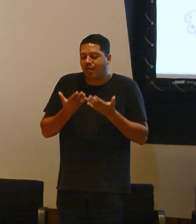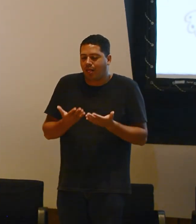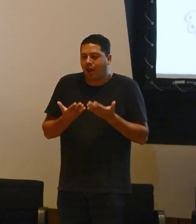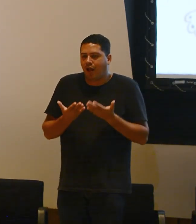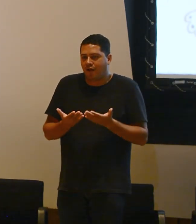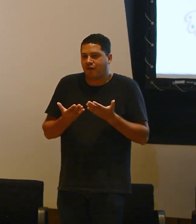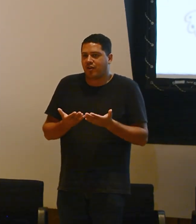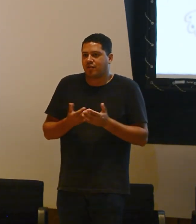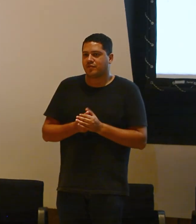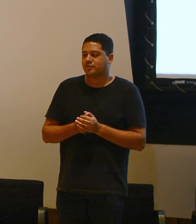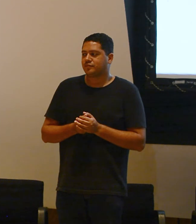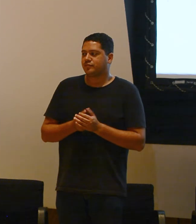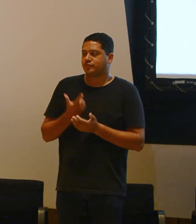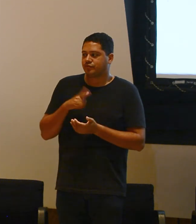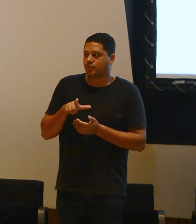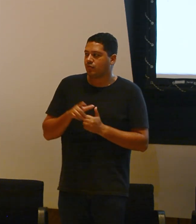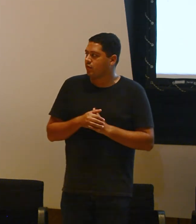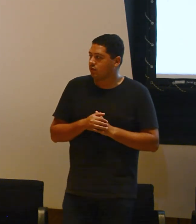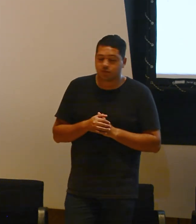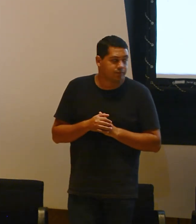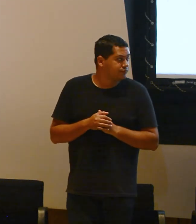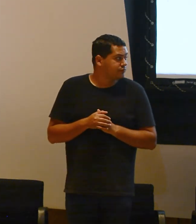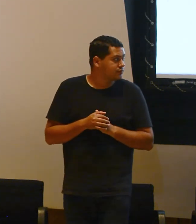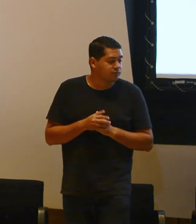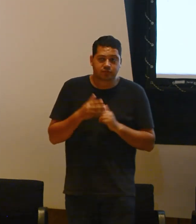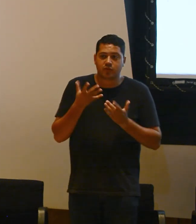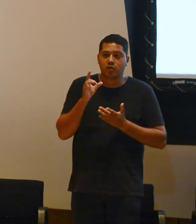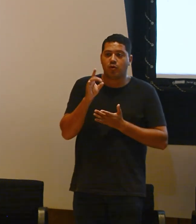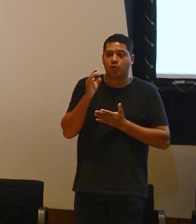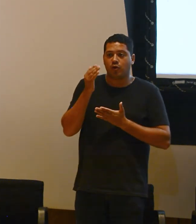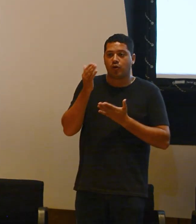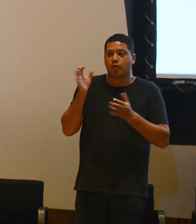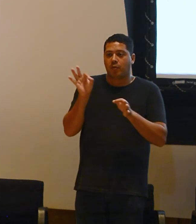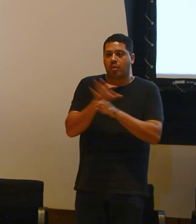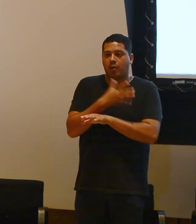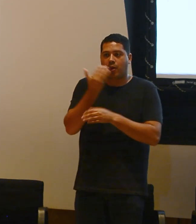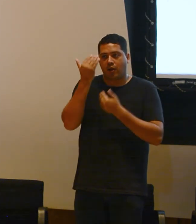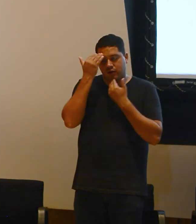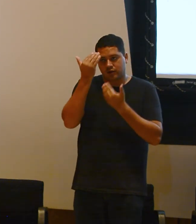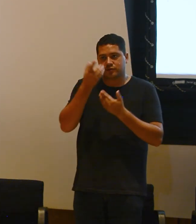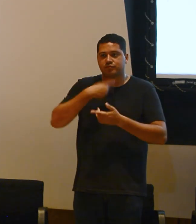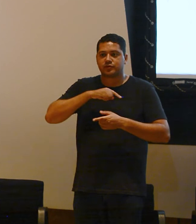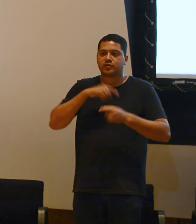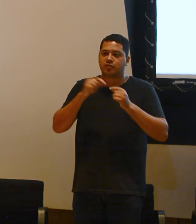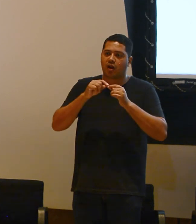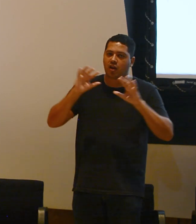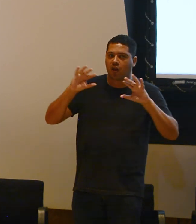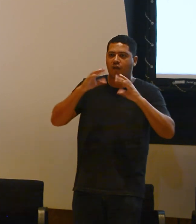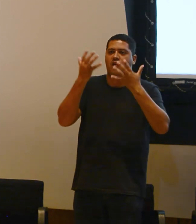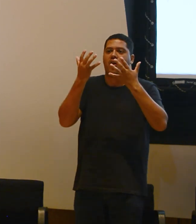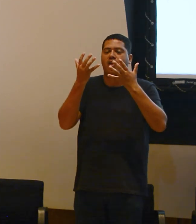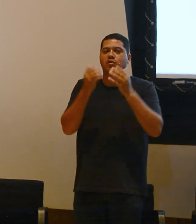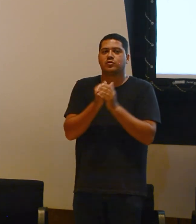De novo. Opa. E aí, só pra agradecer, né, gente? A gente faz eventos realmente também pra